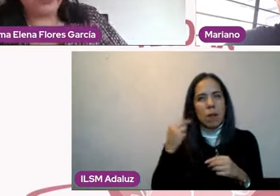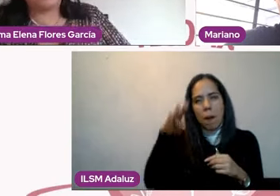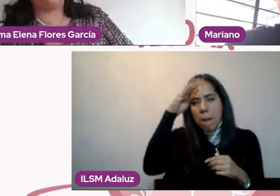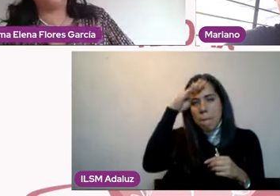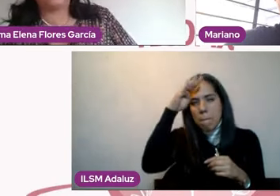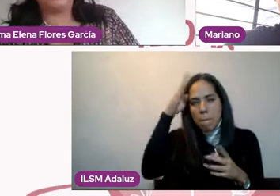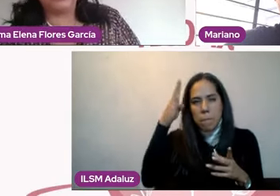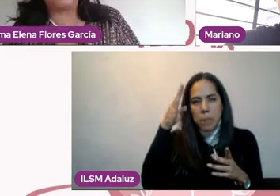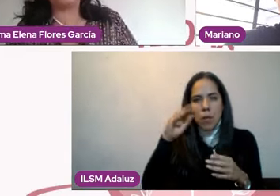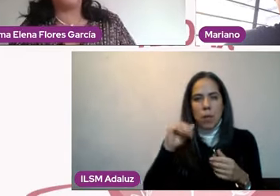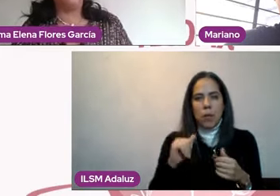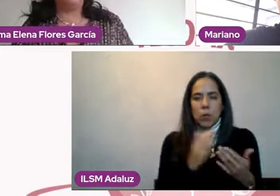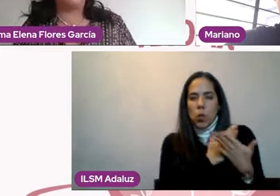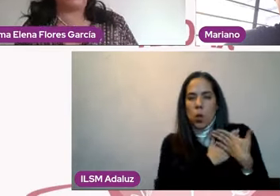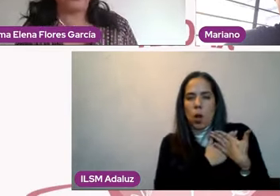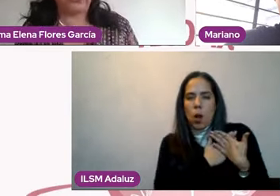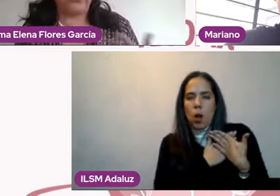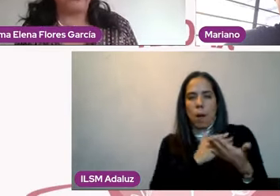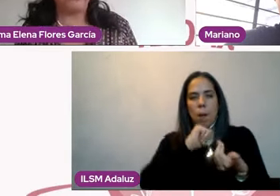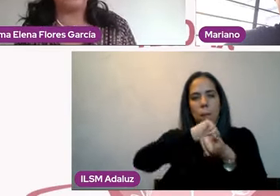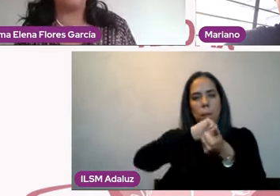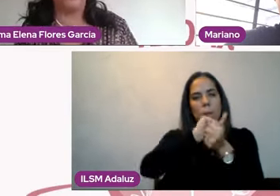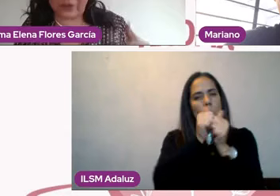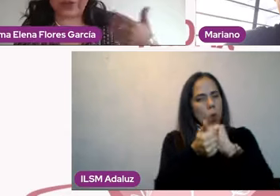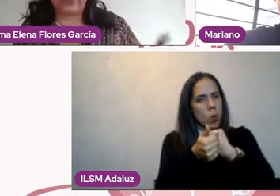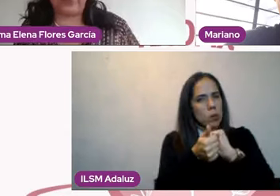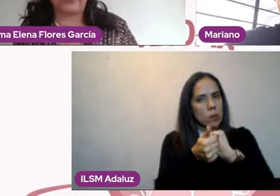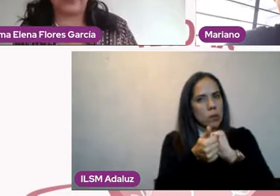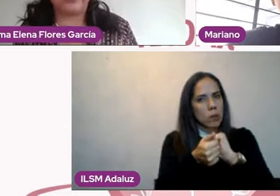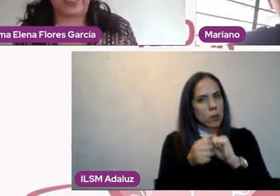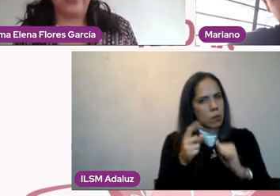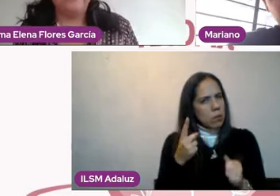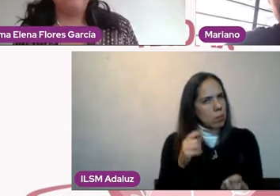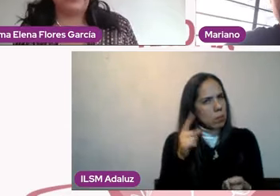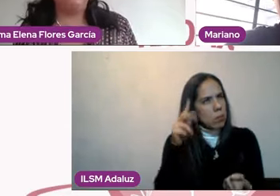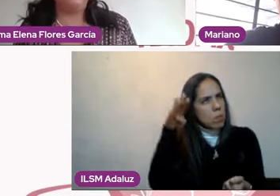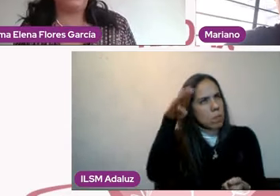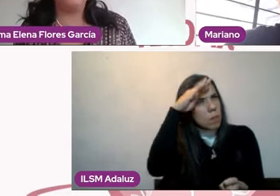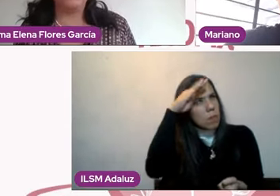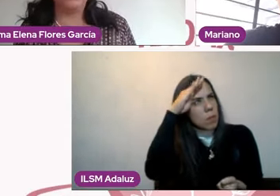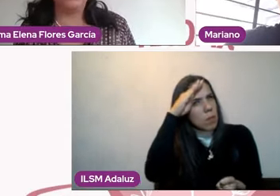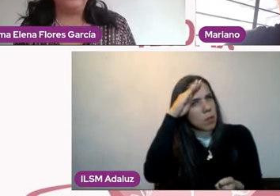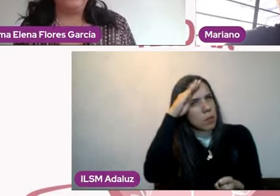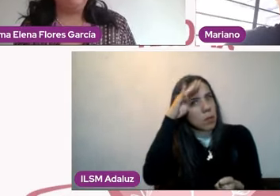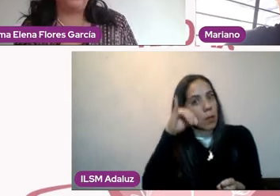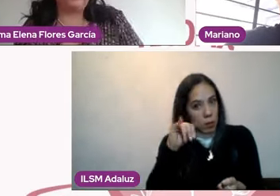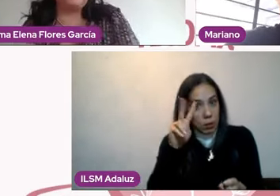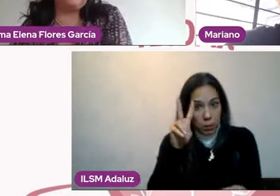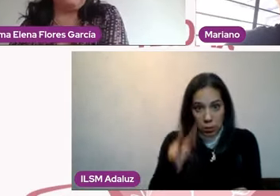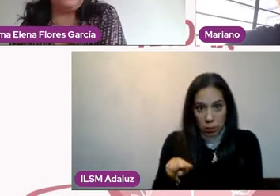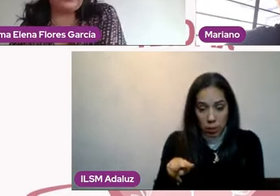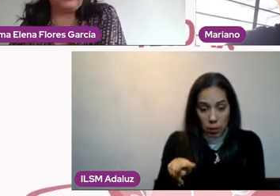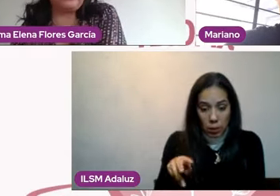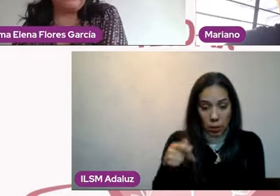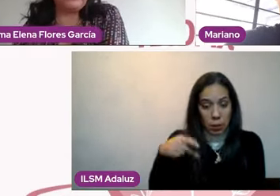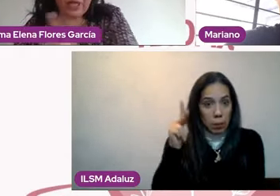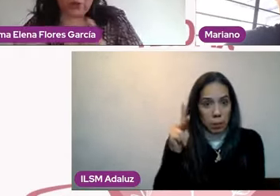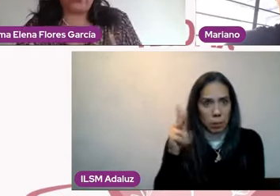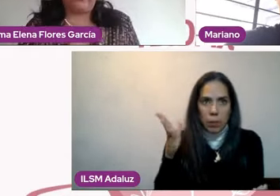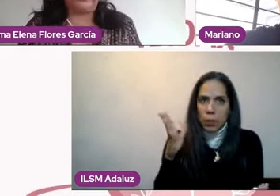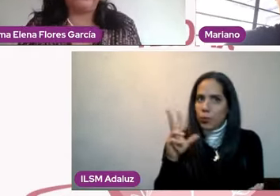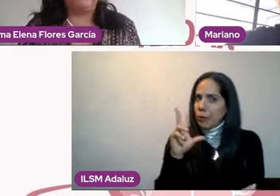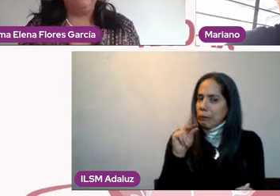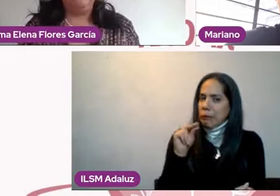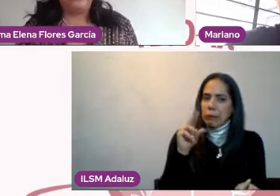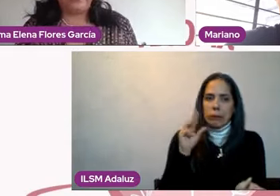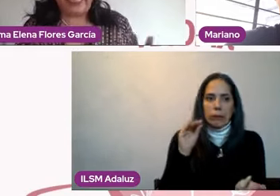muy gratificante de decir, estoy siendo deshonesto, estoy siendo deshonesta. En mi relación no dejo ser feliz a la otra persona,